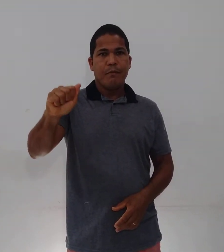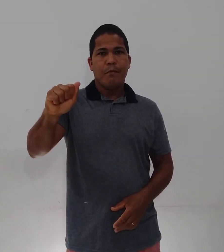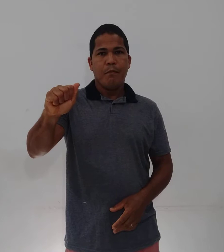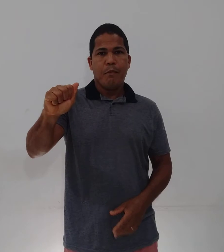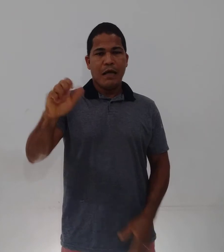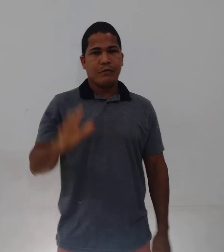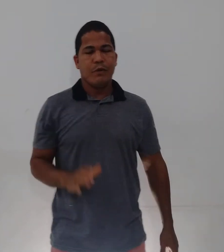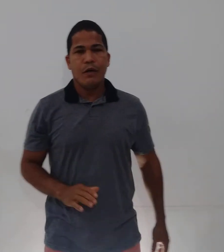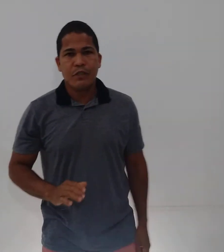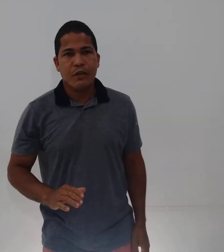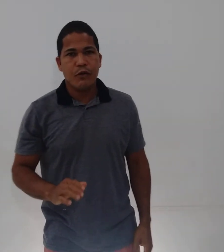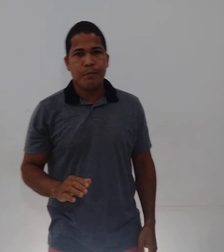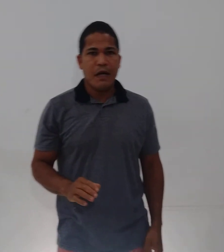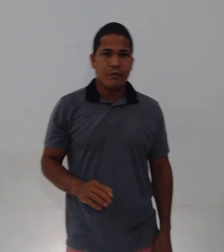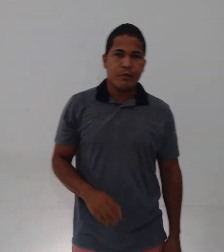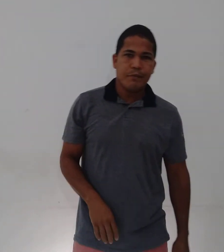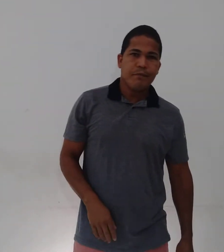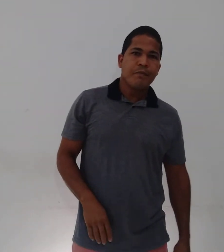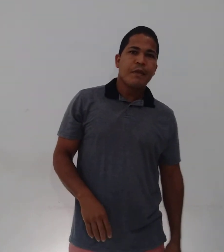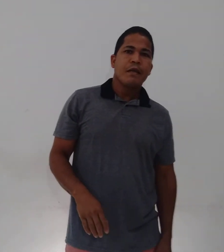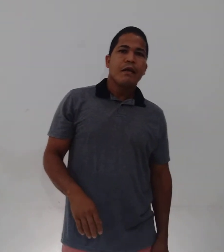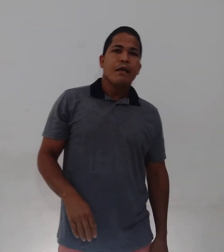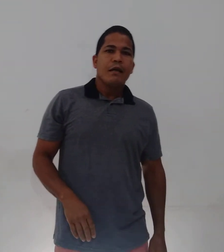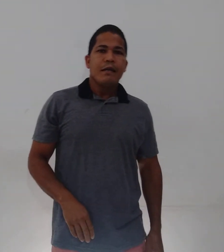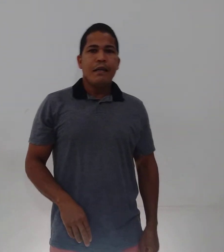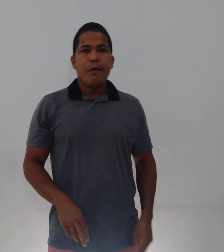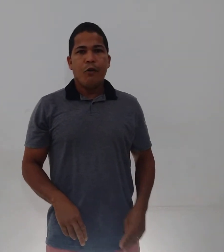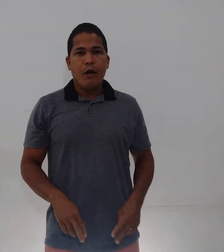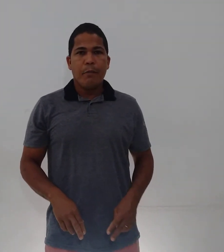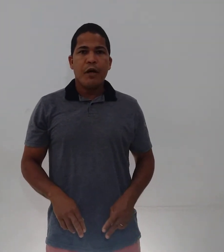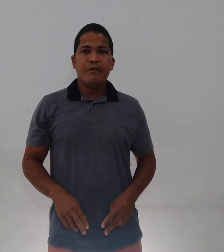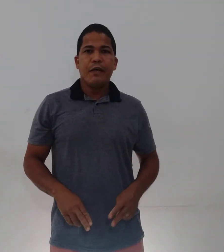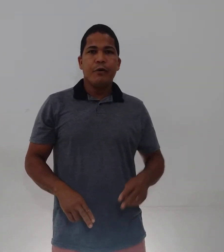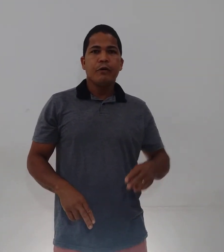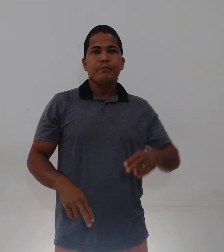Páscoa. É o sinal de Páscoa. E logo após, o...